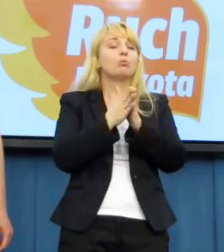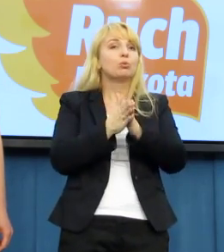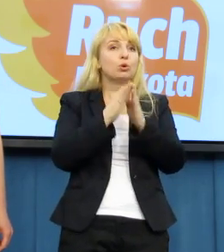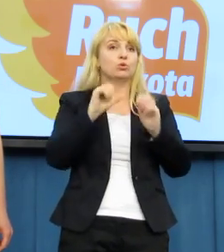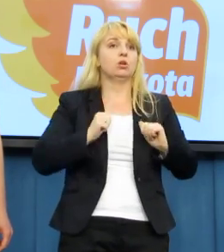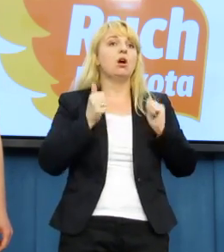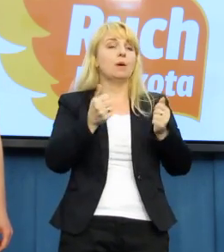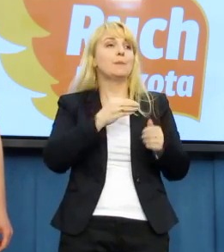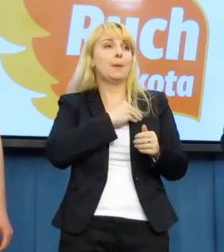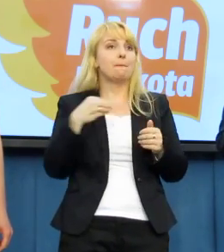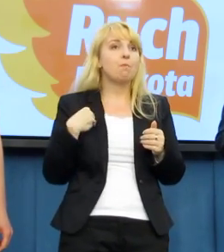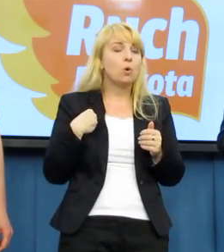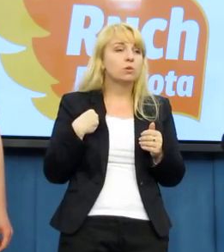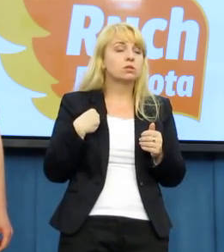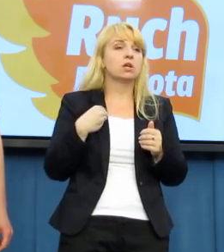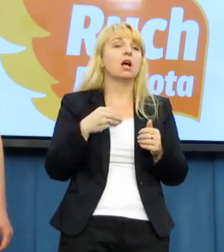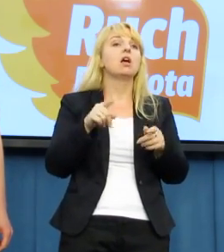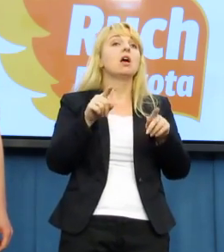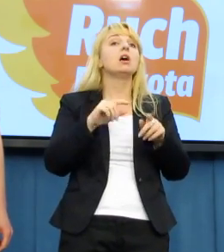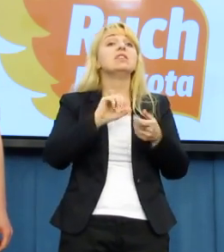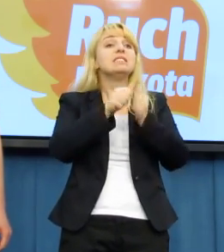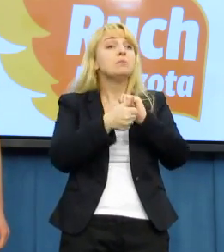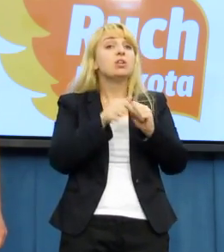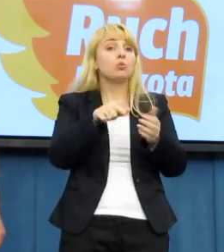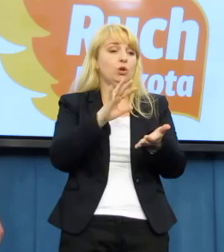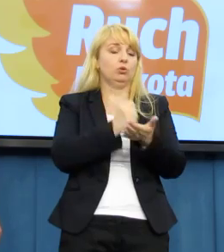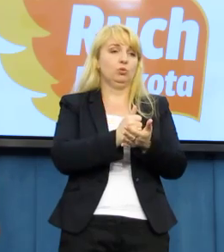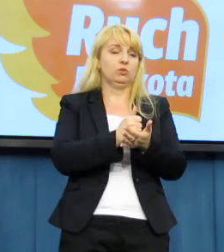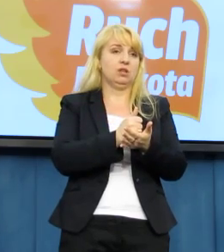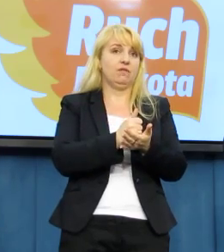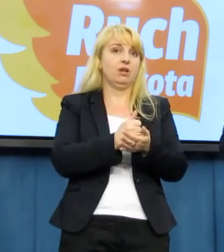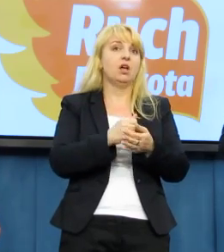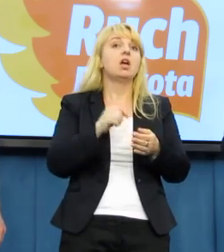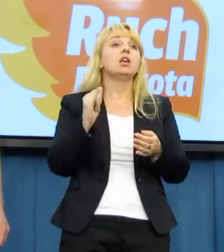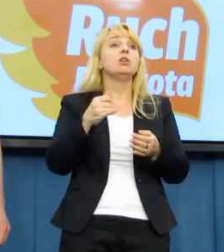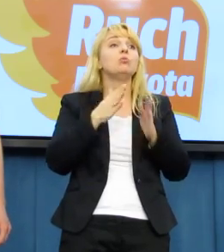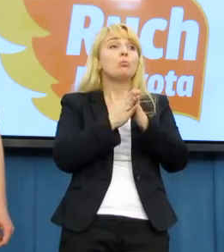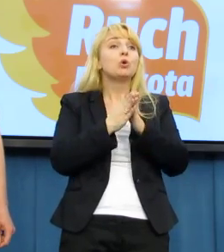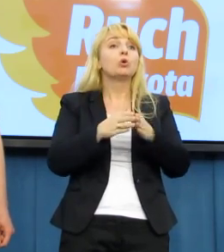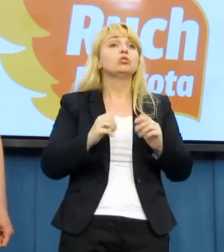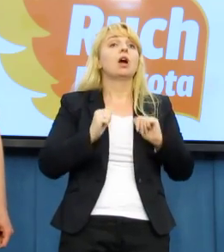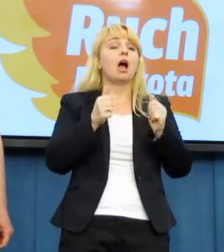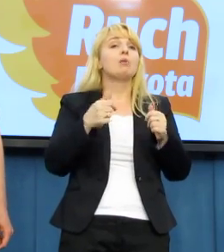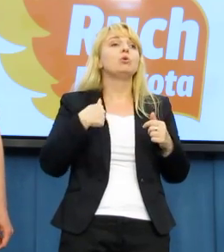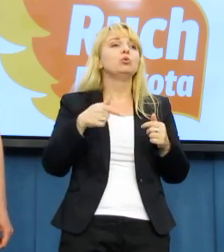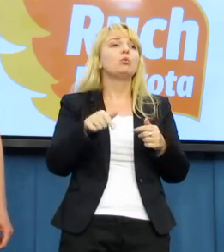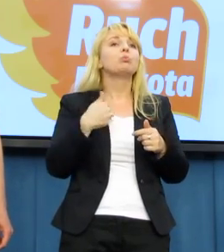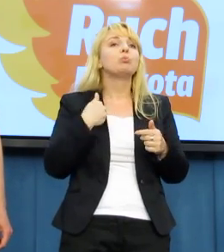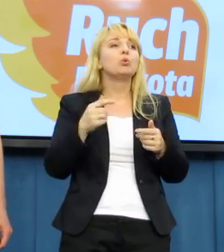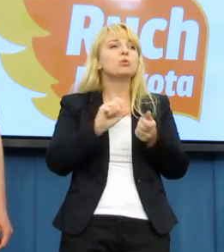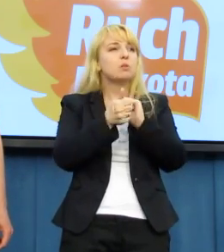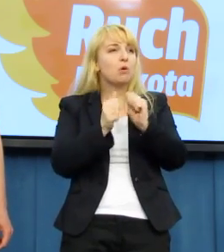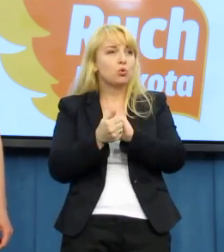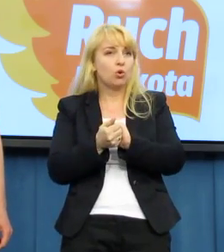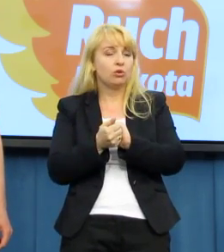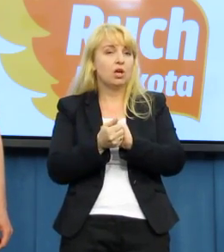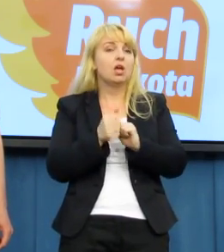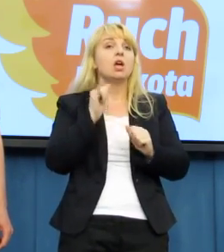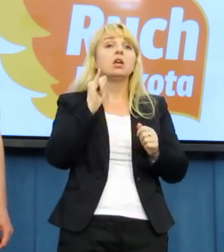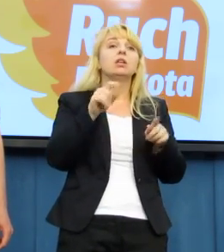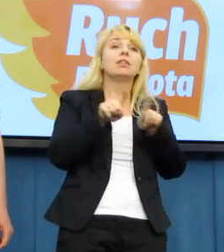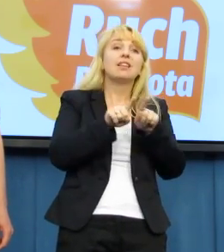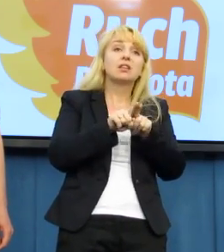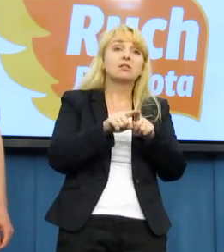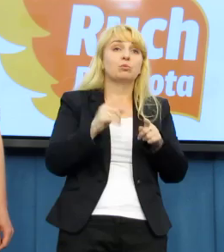rekomendacja, w przeciwieństwie do innych rekomendacji, które wobec Polski są stawiane już od dłuższego czasu, ta rekomendacja jest nową rekomendacją, ale równie